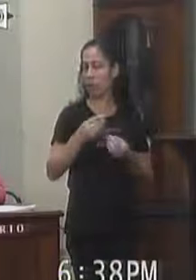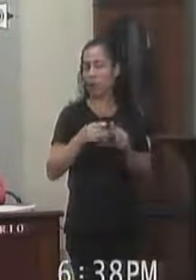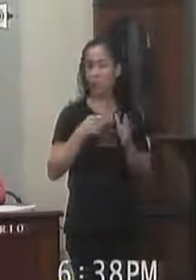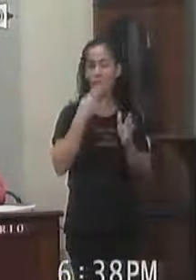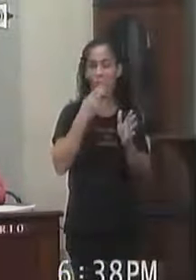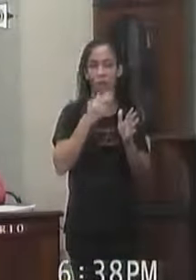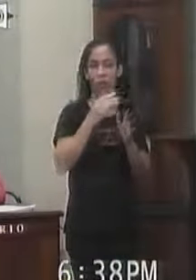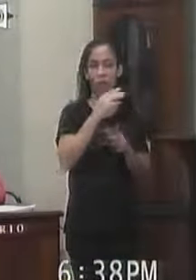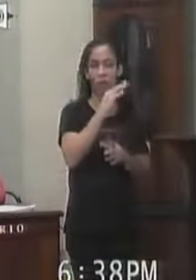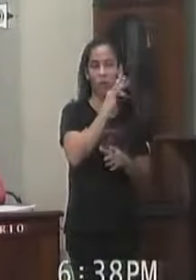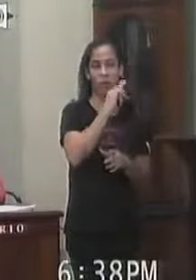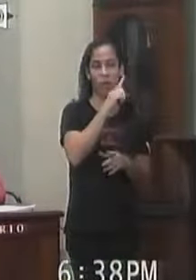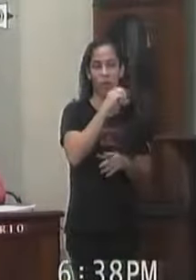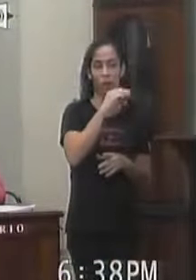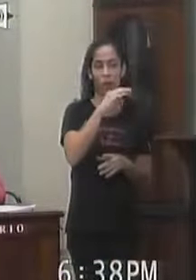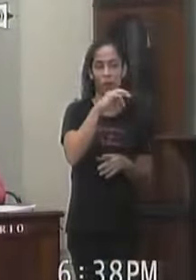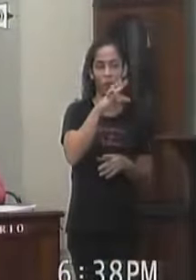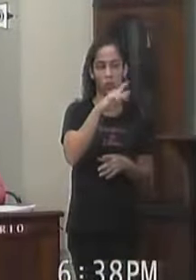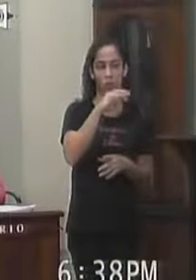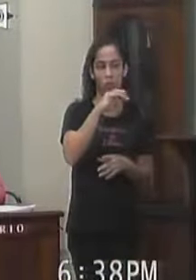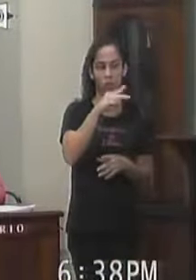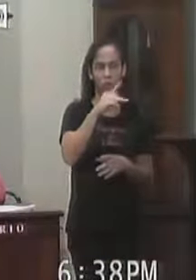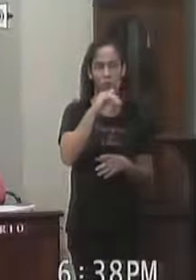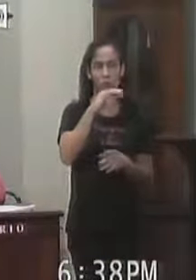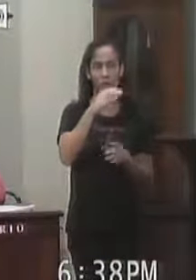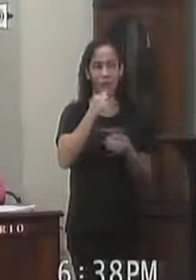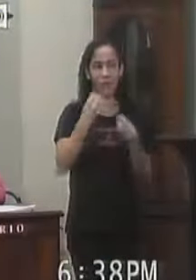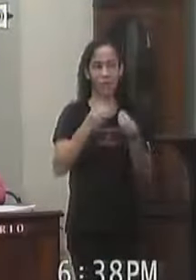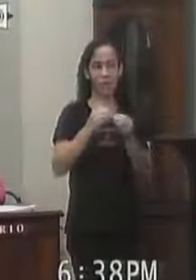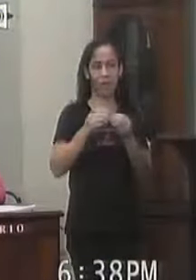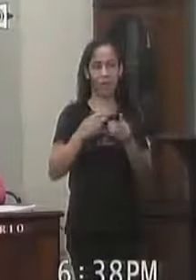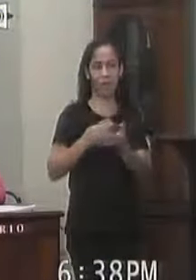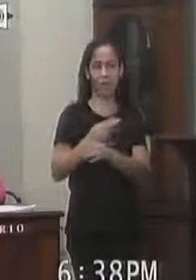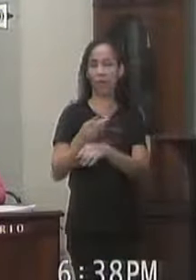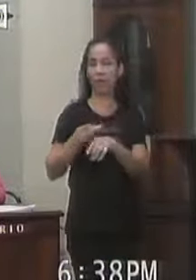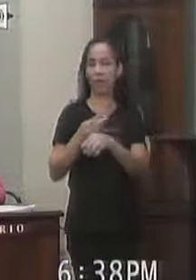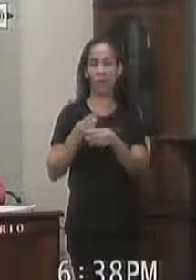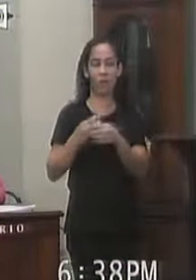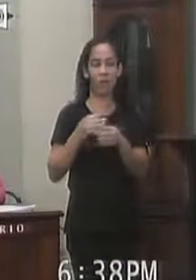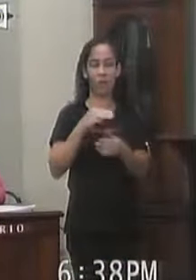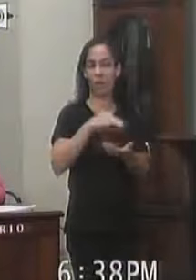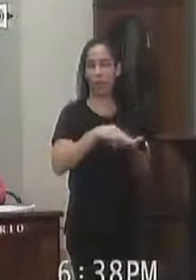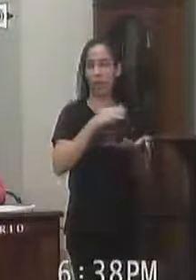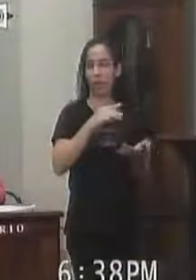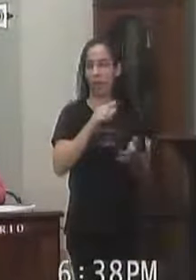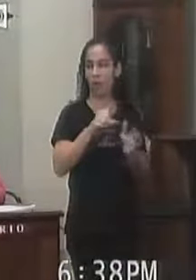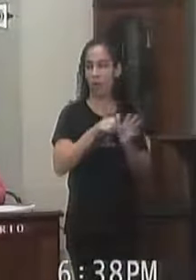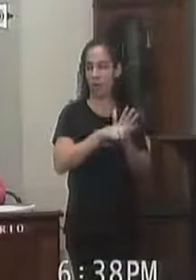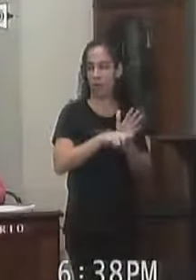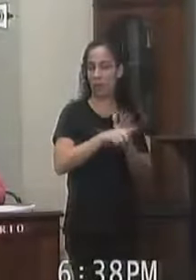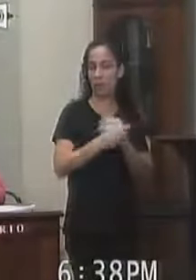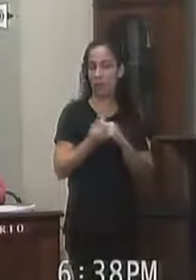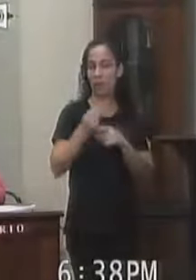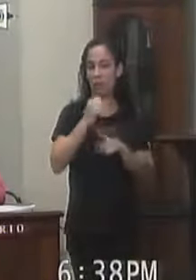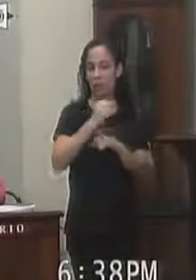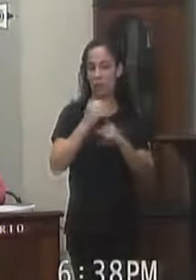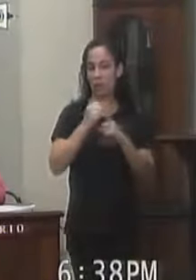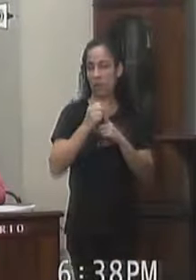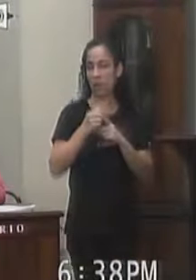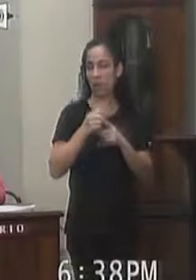filantrófico Ou não Ligadas específicas Às partes do governo Buscando atender Os menos favorecidos Seja no aspecto social